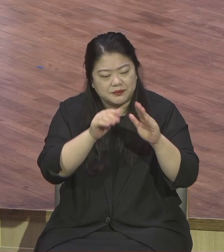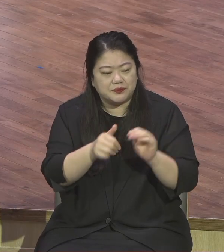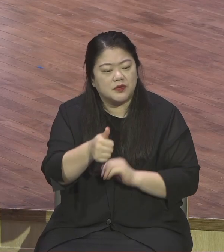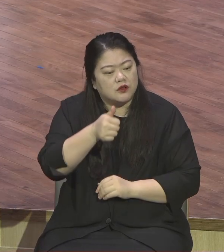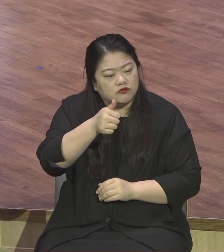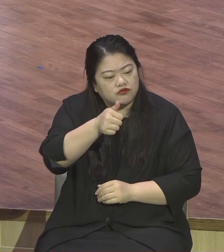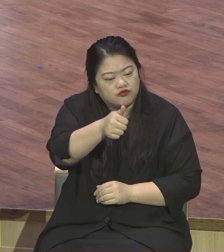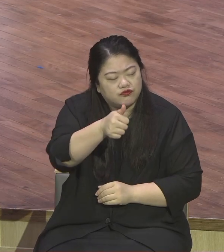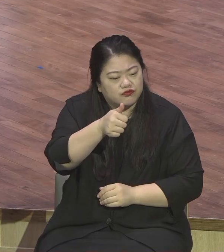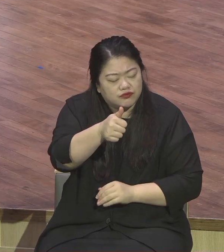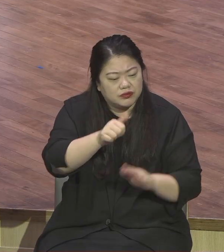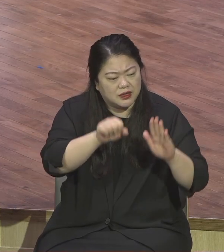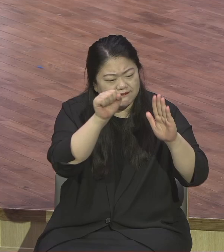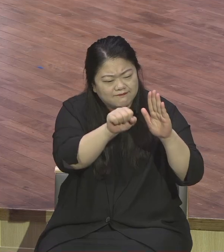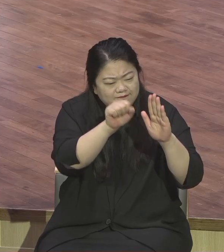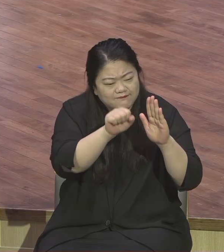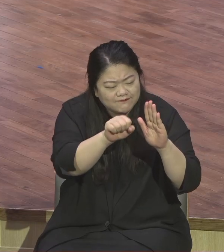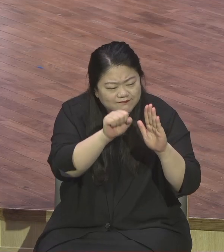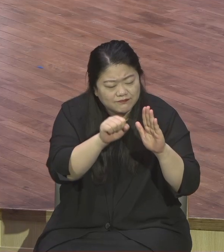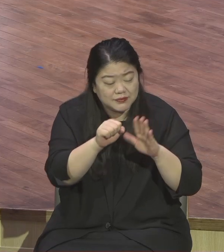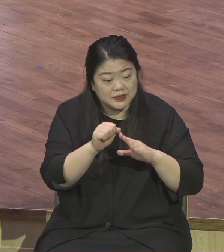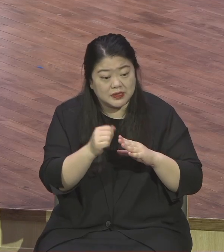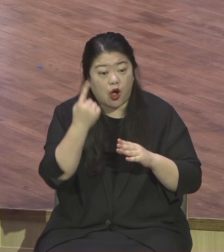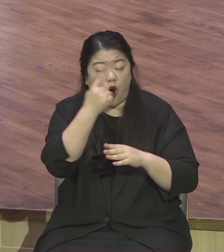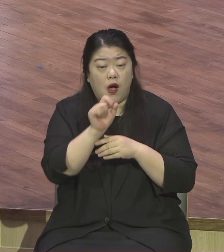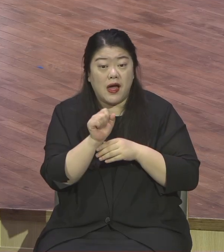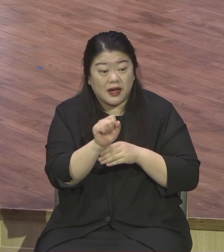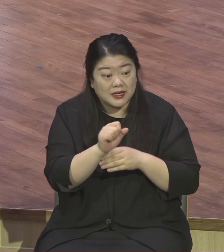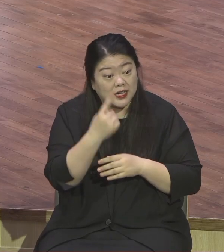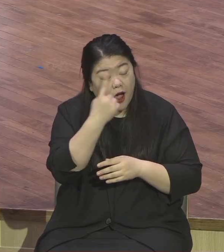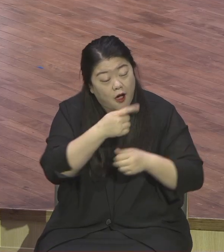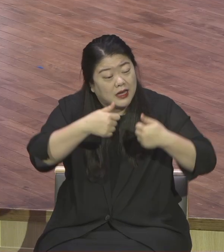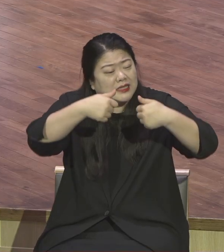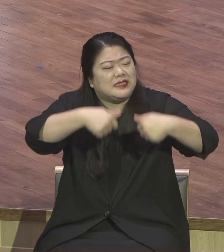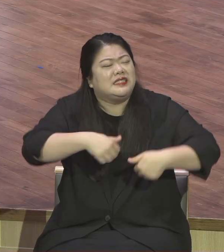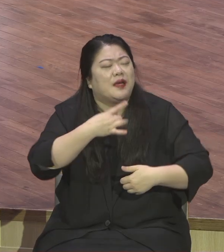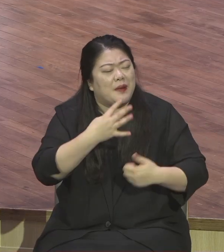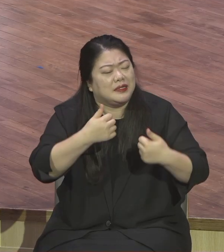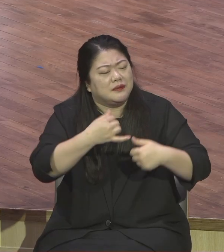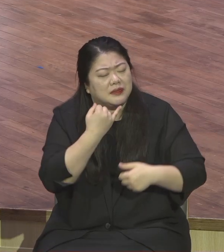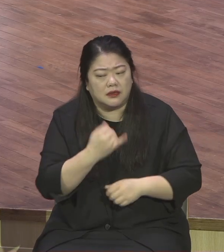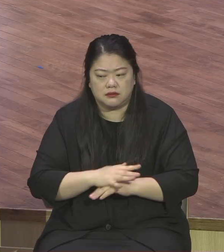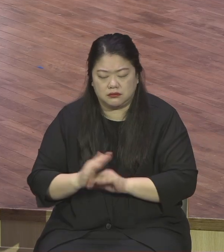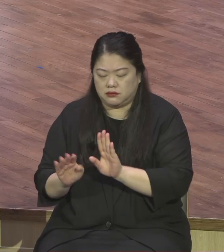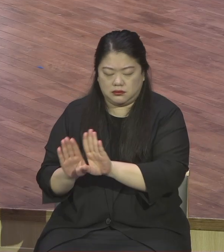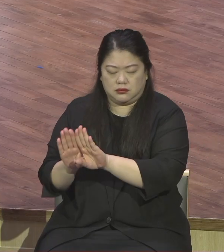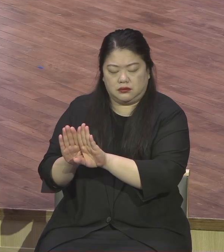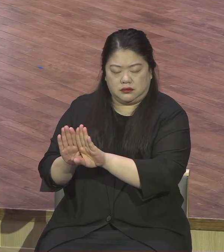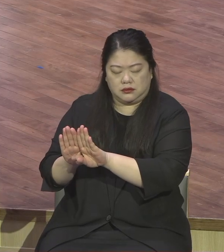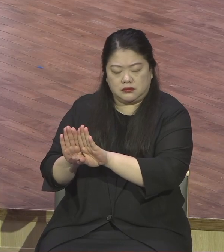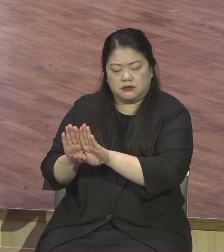전화 전화 안 받아. 관건이 많았는데 막 불평해.